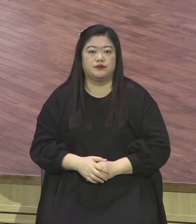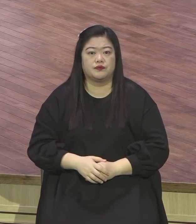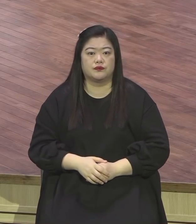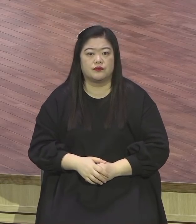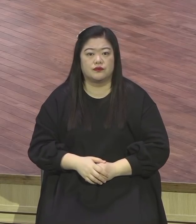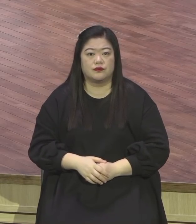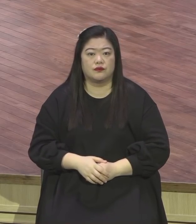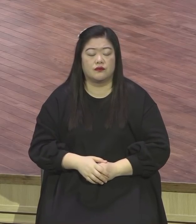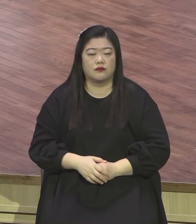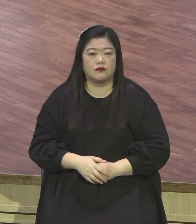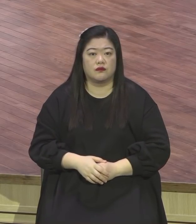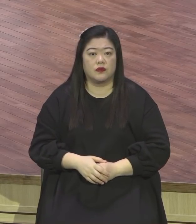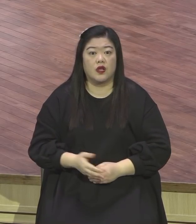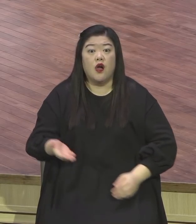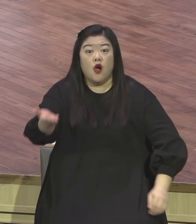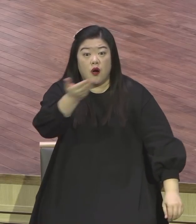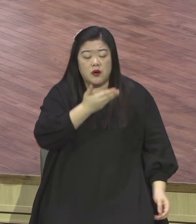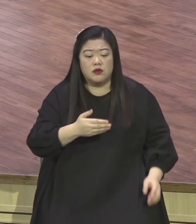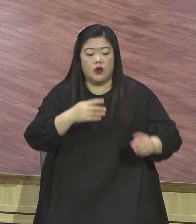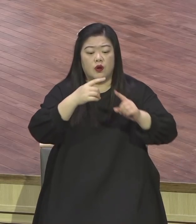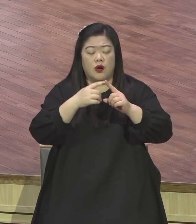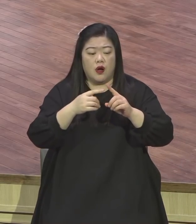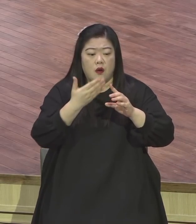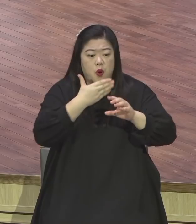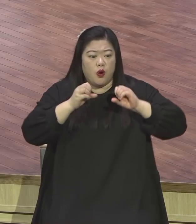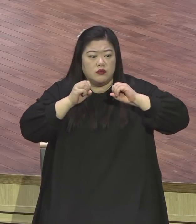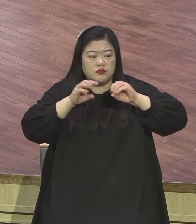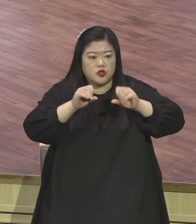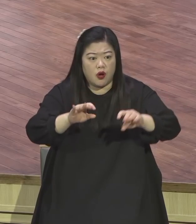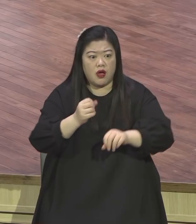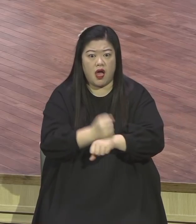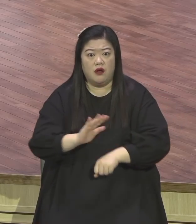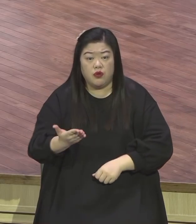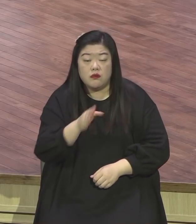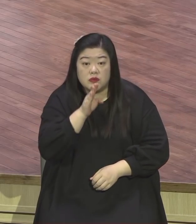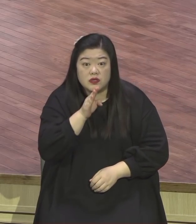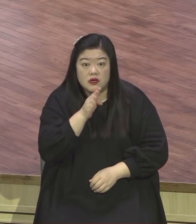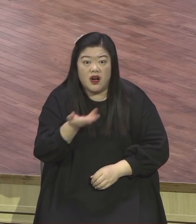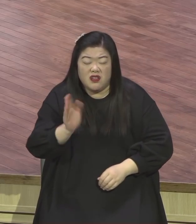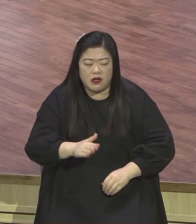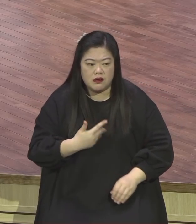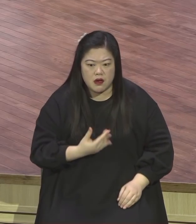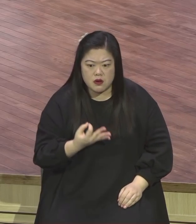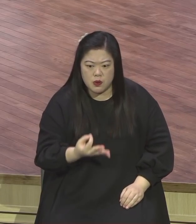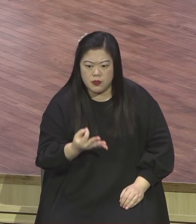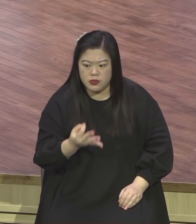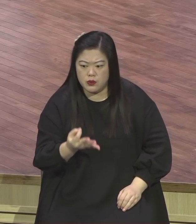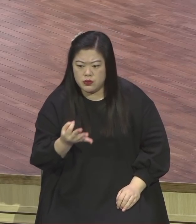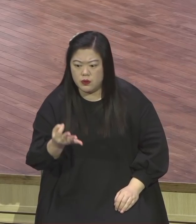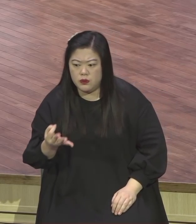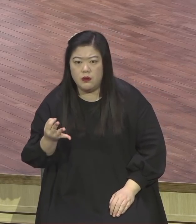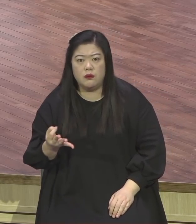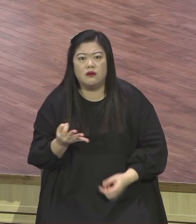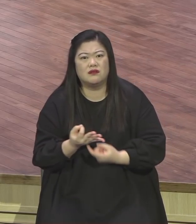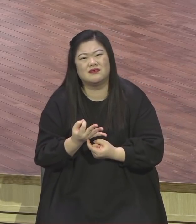되겠냐 그래서 헌당 빨리 하고 이제는 모든 성도대의 헌금을 가지고 전 237 빈 곳을 찾아서